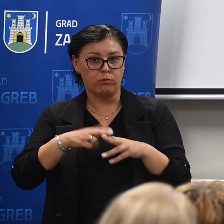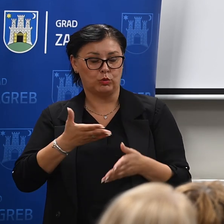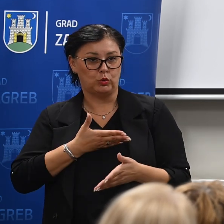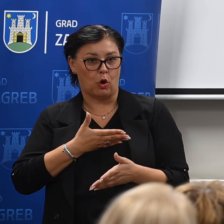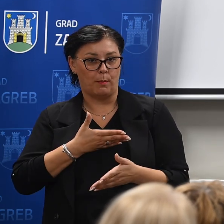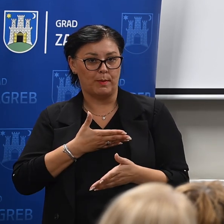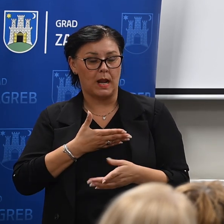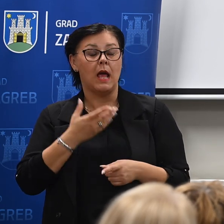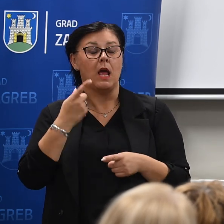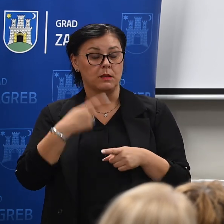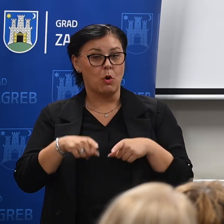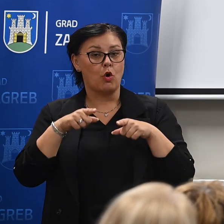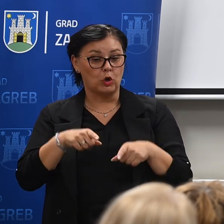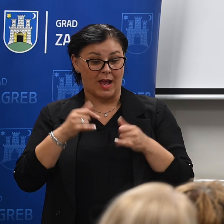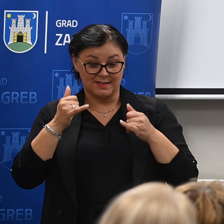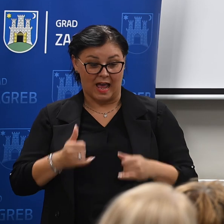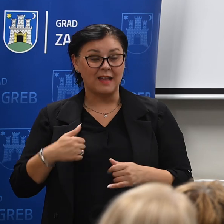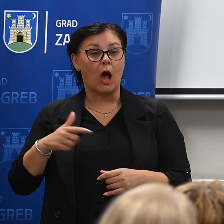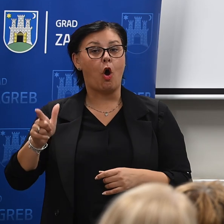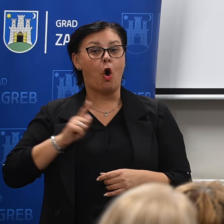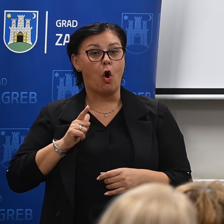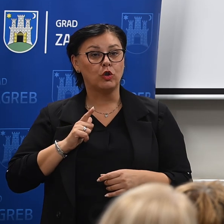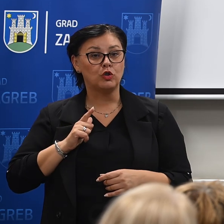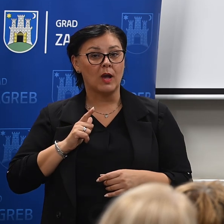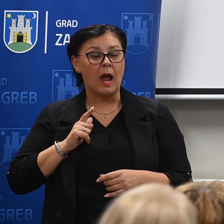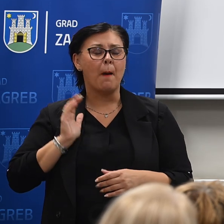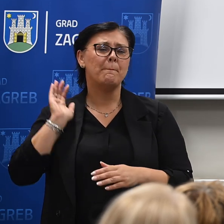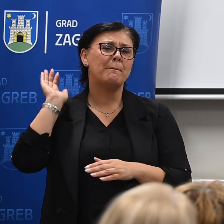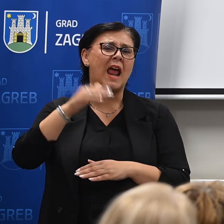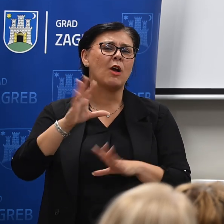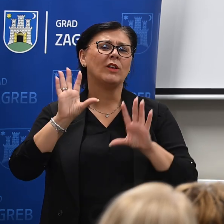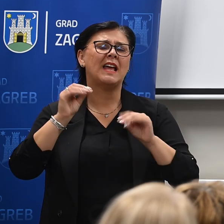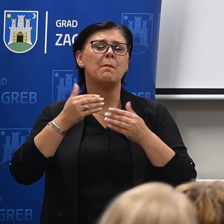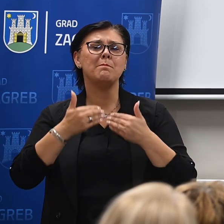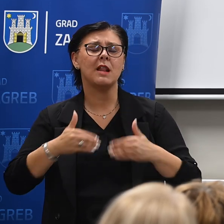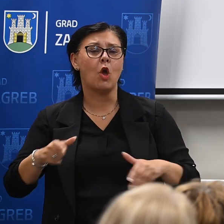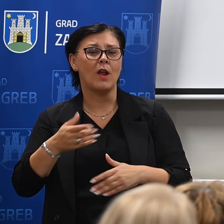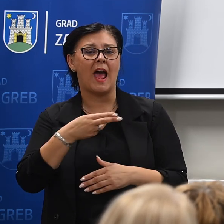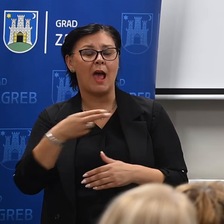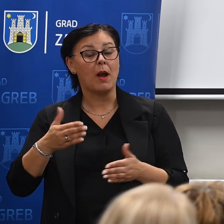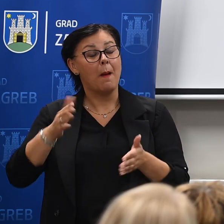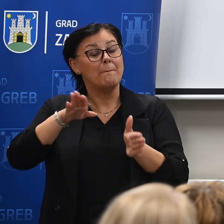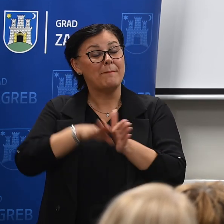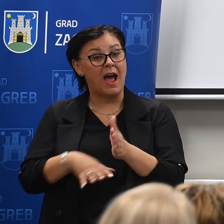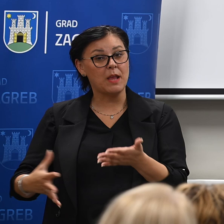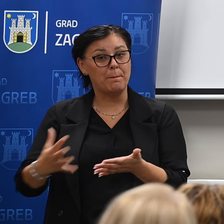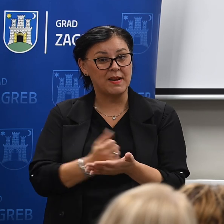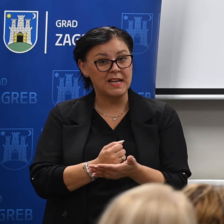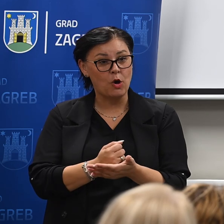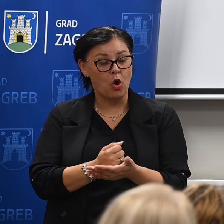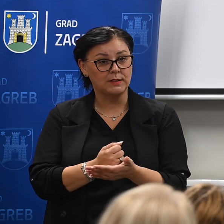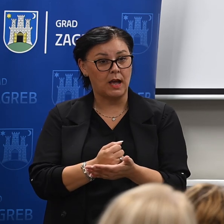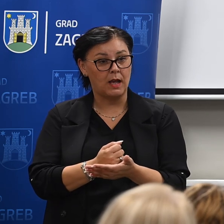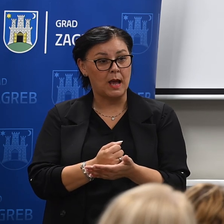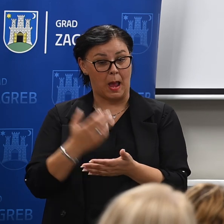U tom smislu, mi tu očekujemo više desetaka milijuna evra manje prihoda nego da nema opet porezne reforme. Ja ću